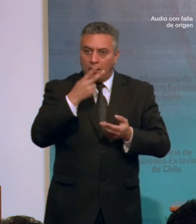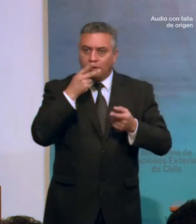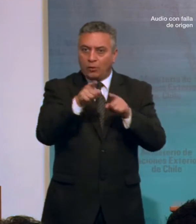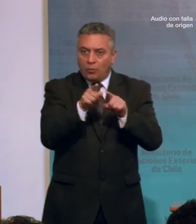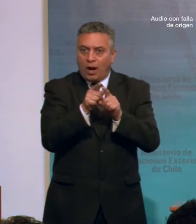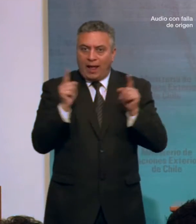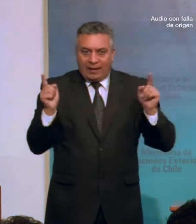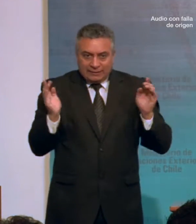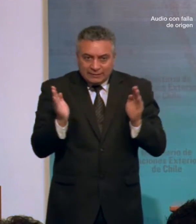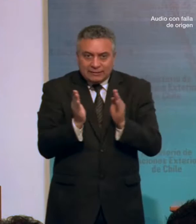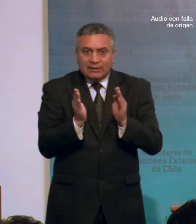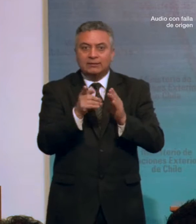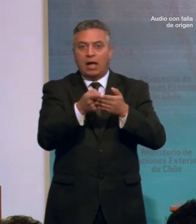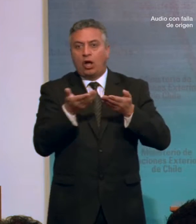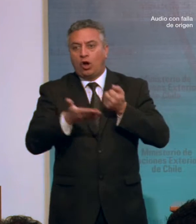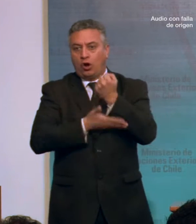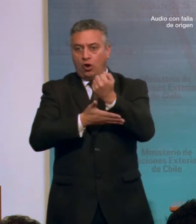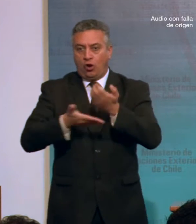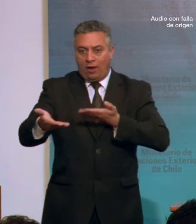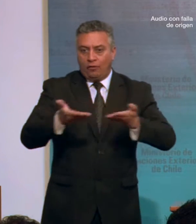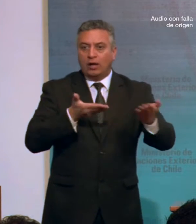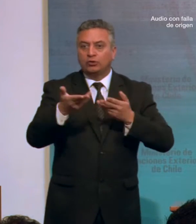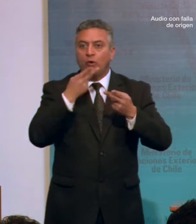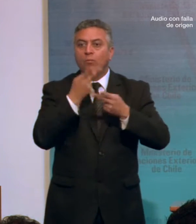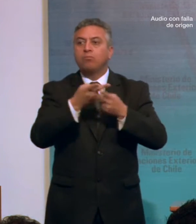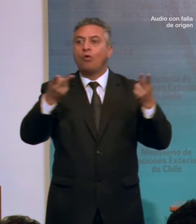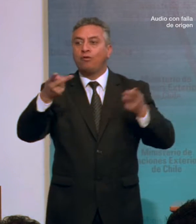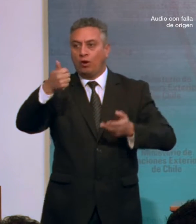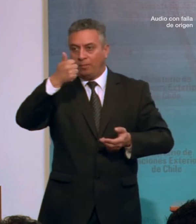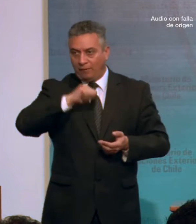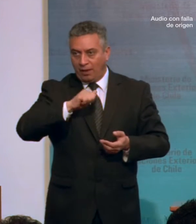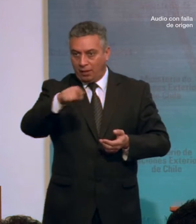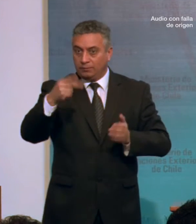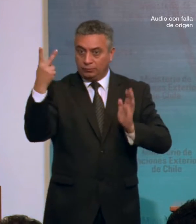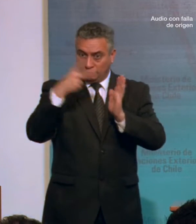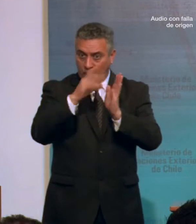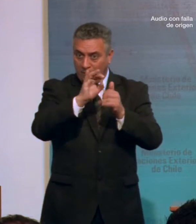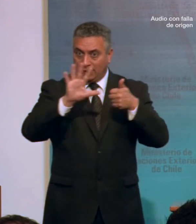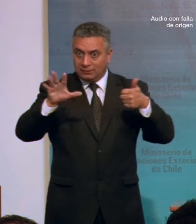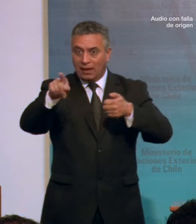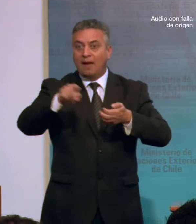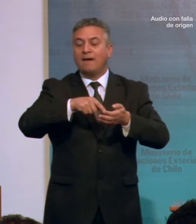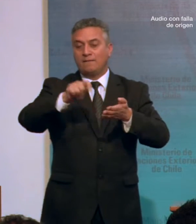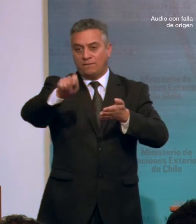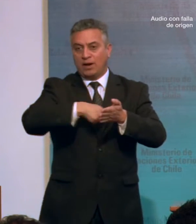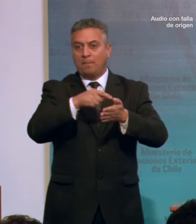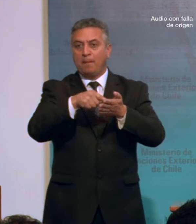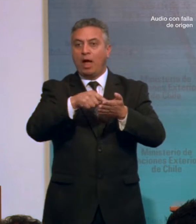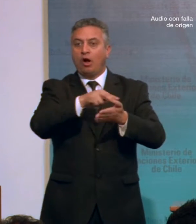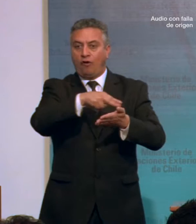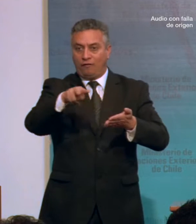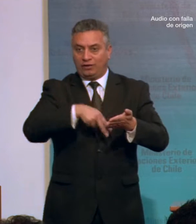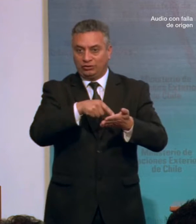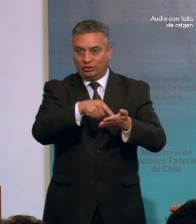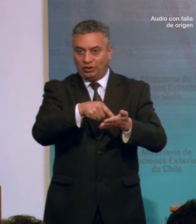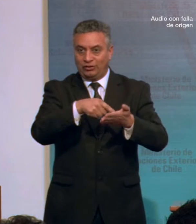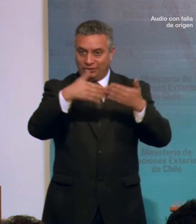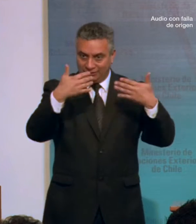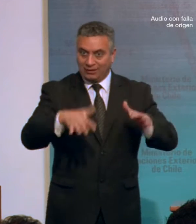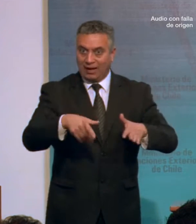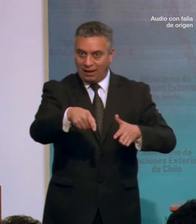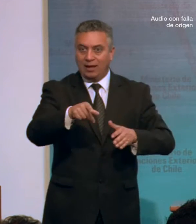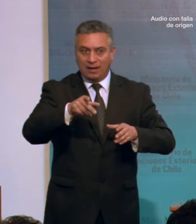colaboración público-privada. El año 2006 se firma la Convención de Naciones Unidas sobre los Derechos de las Personas con